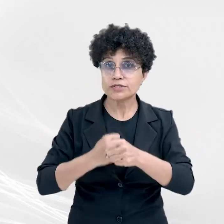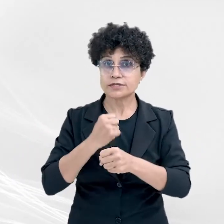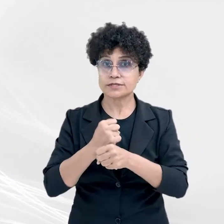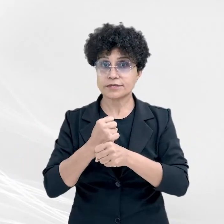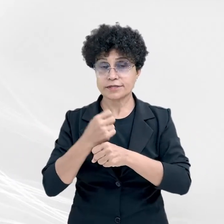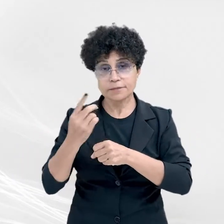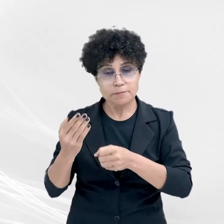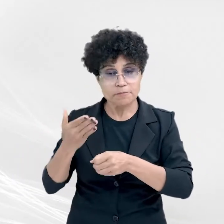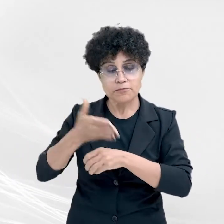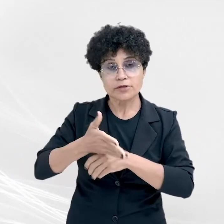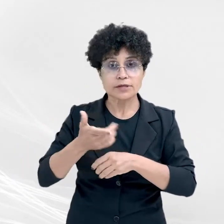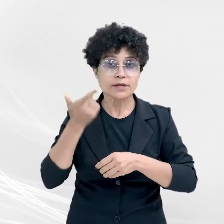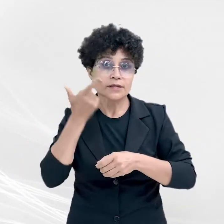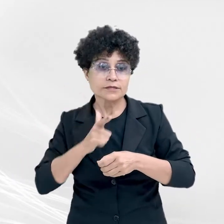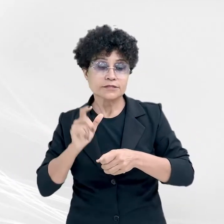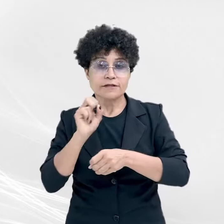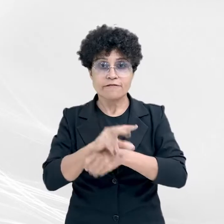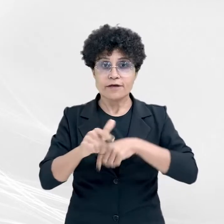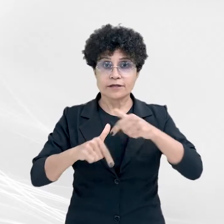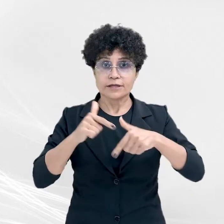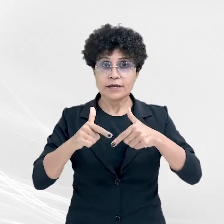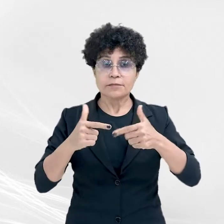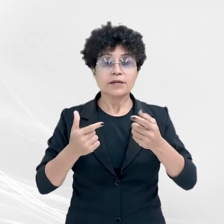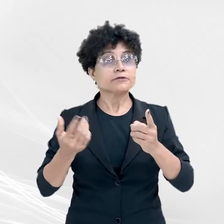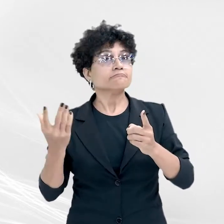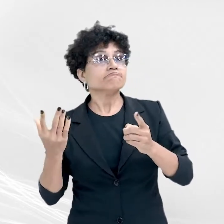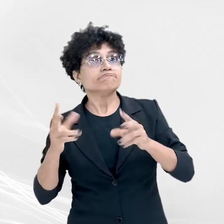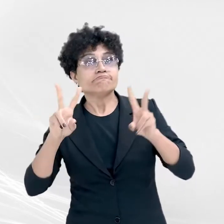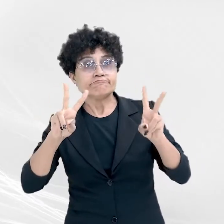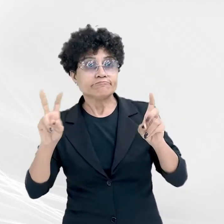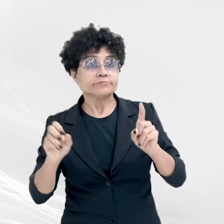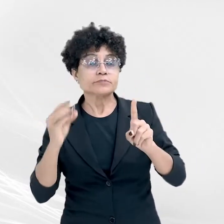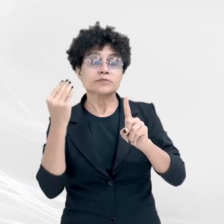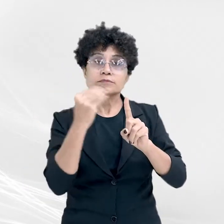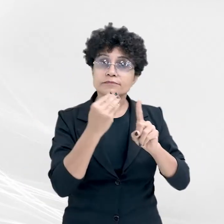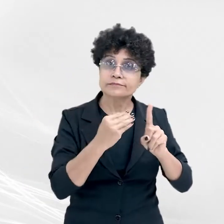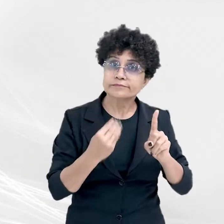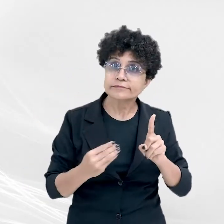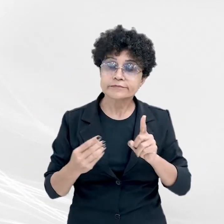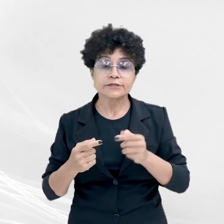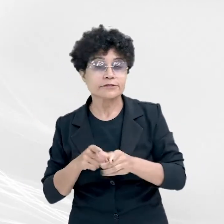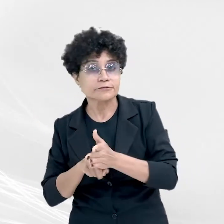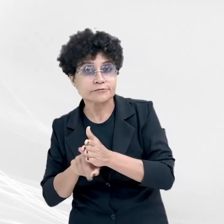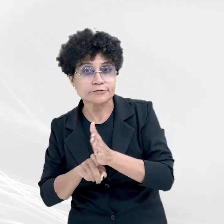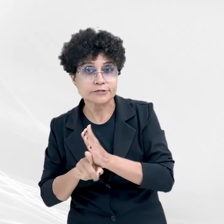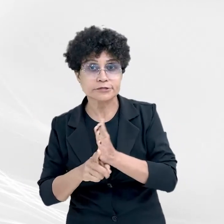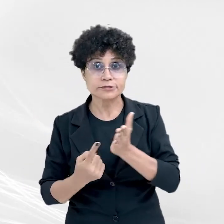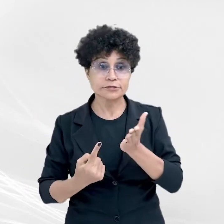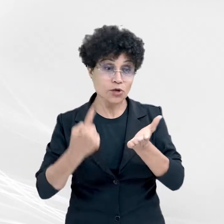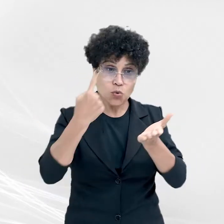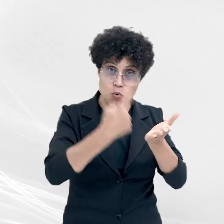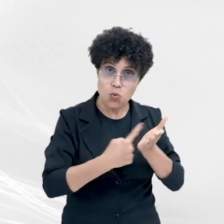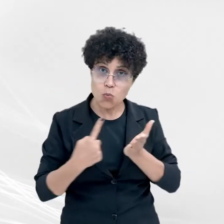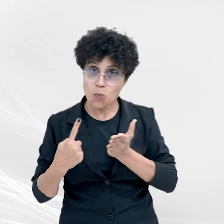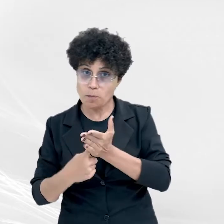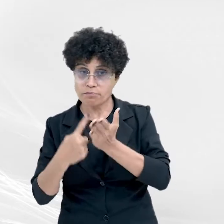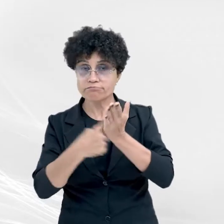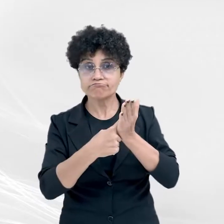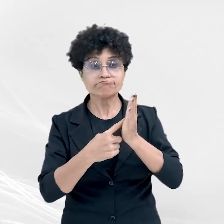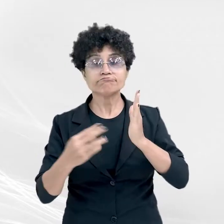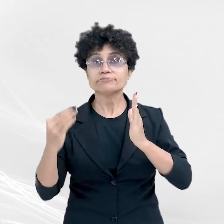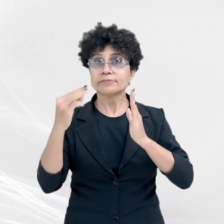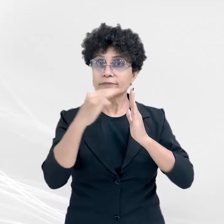principais vulnerabilidades diagnosticadas, cumprimento das metas institucionais estabelecidas no